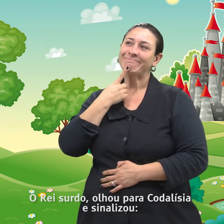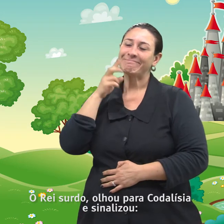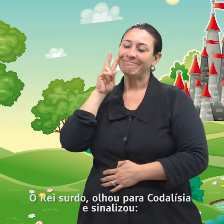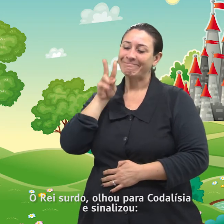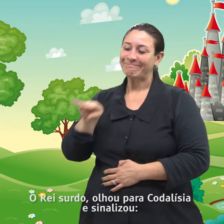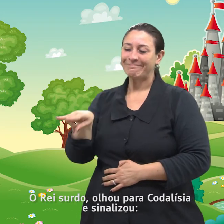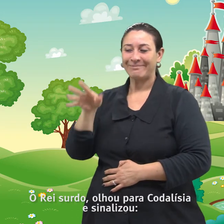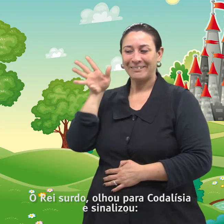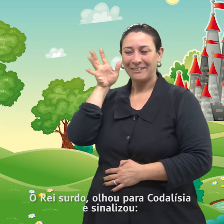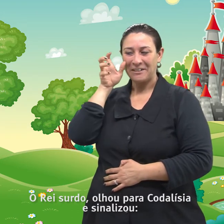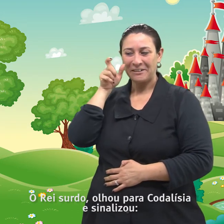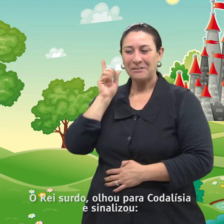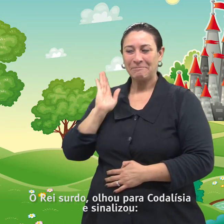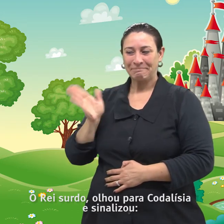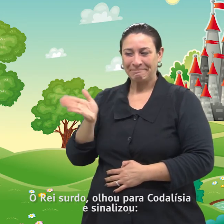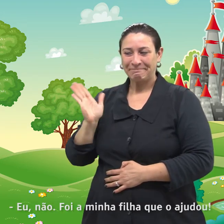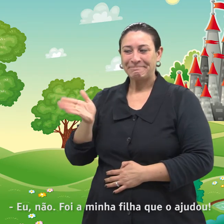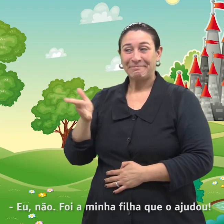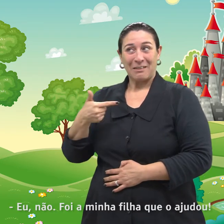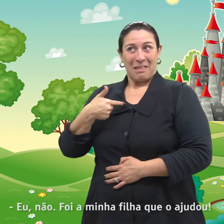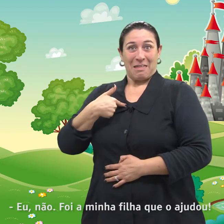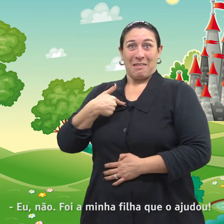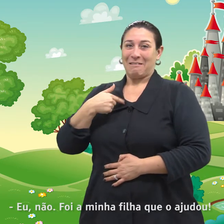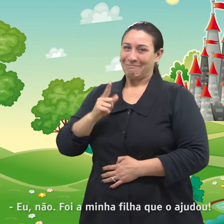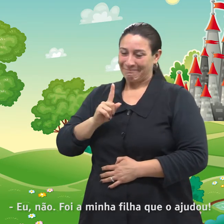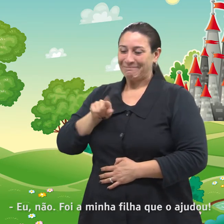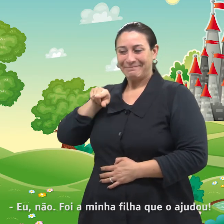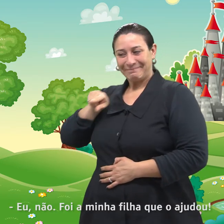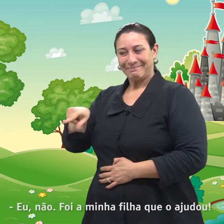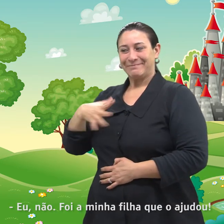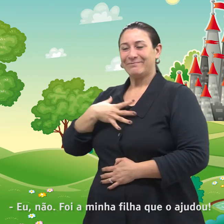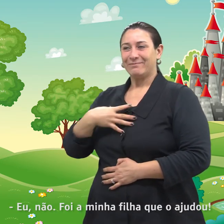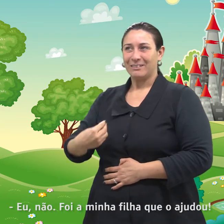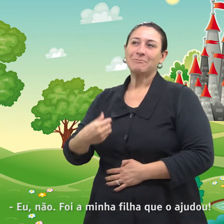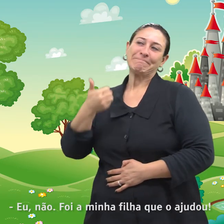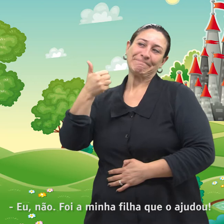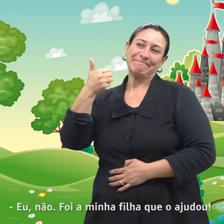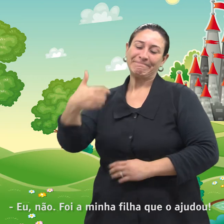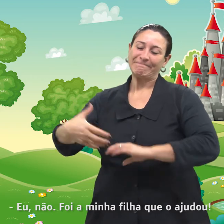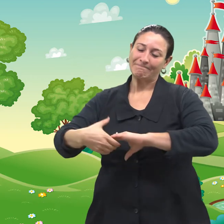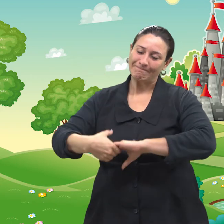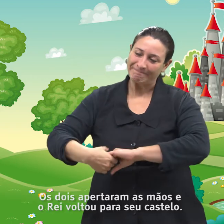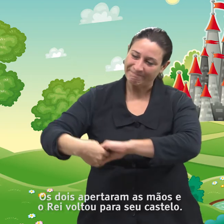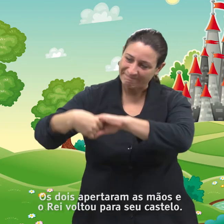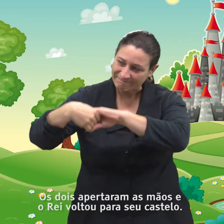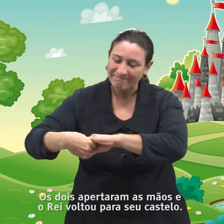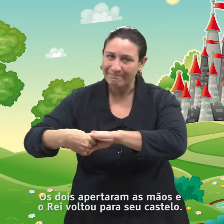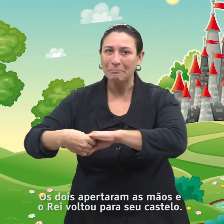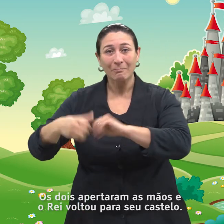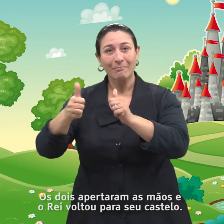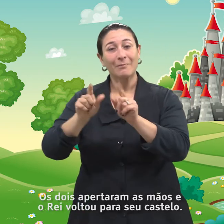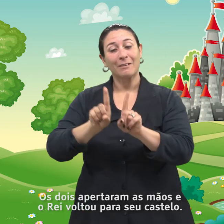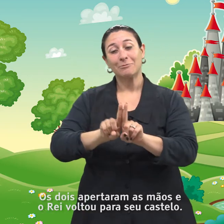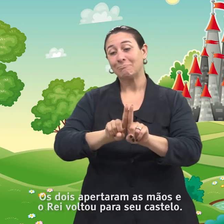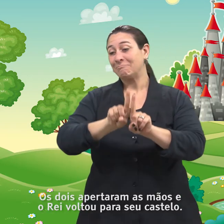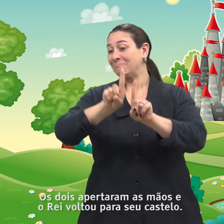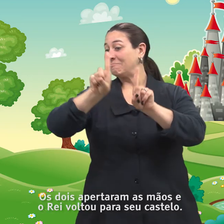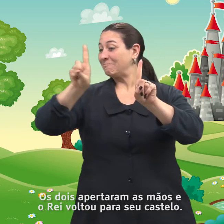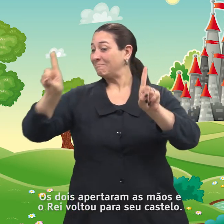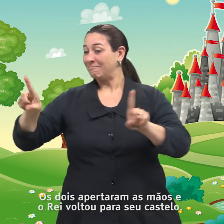Codalísia e sinalizou. Eu não. Foi a minha filha que o ajudou. Os dois apertaram as mãos e o